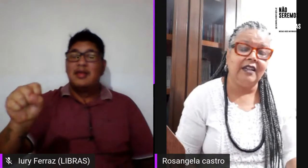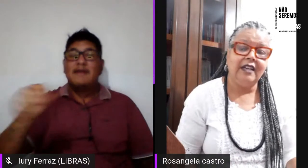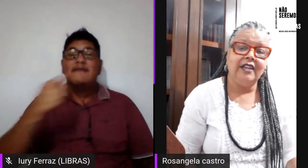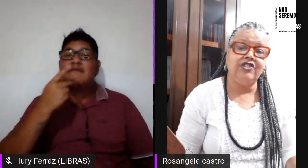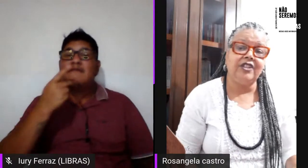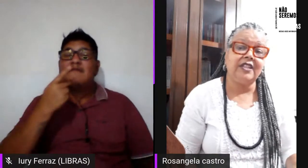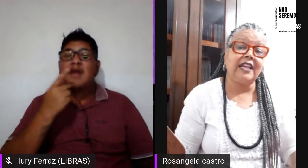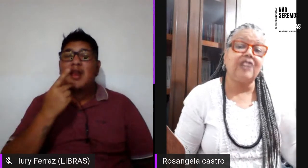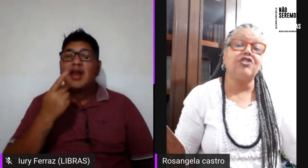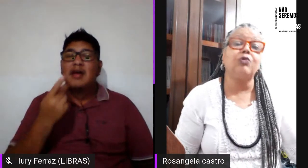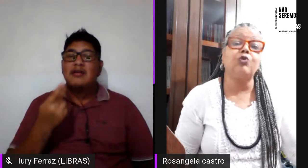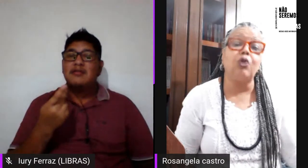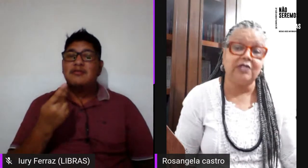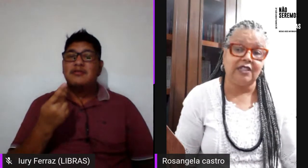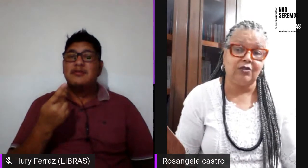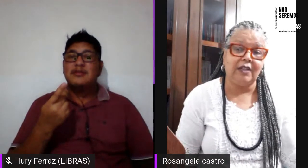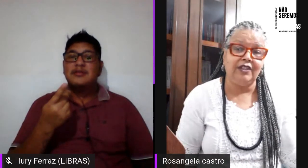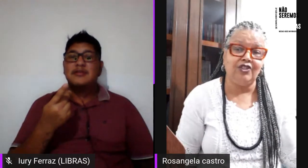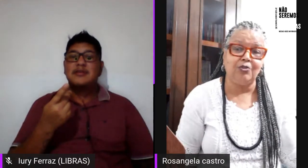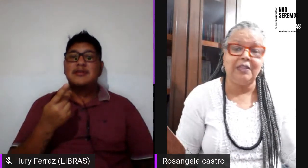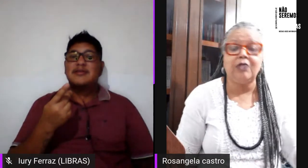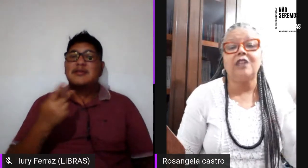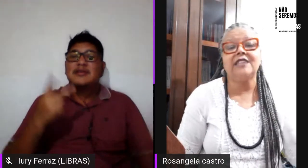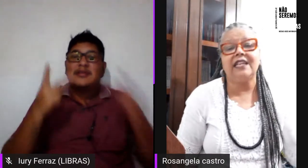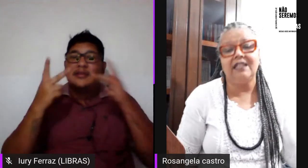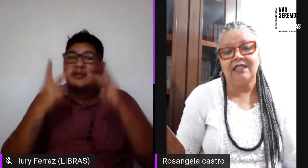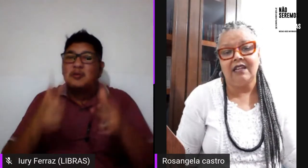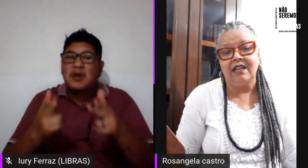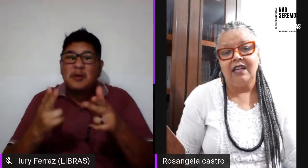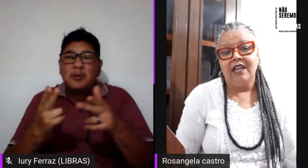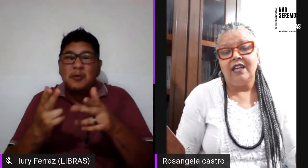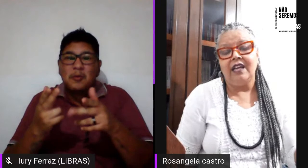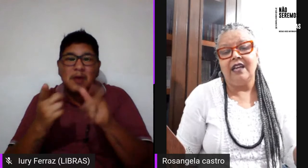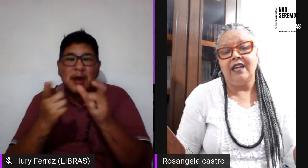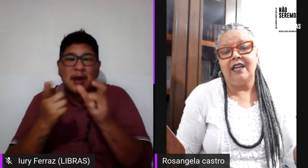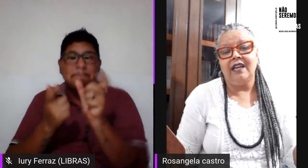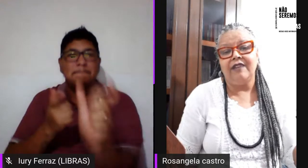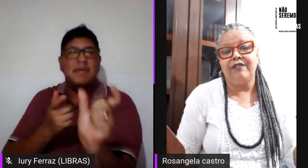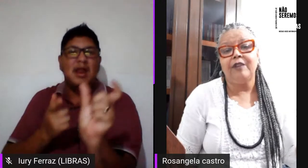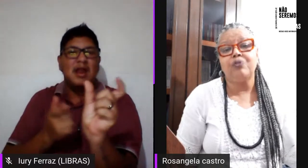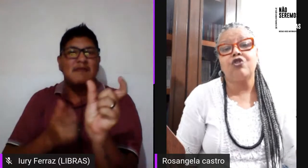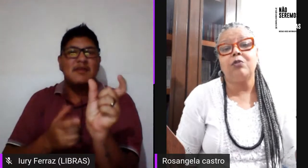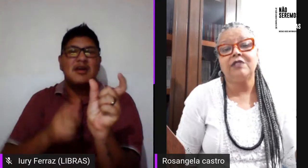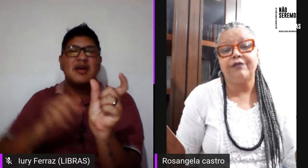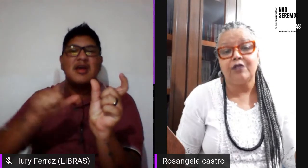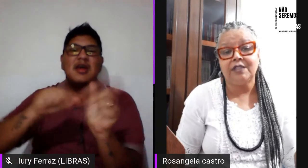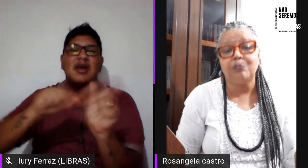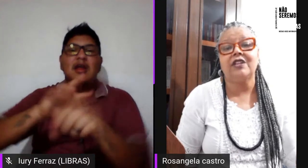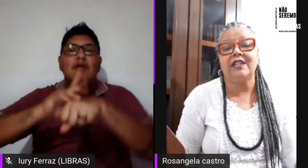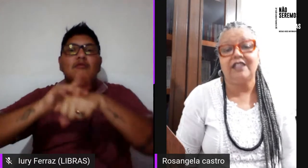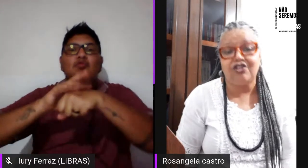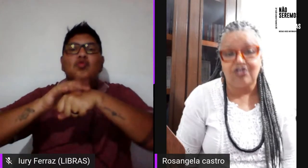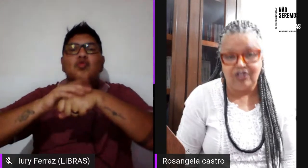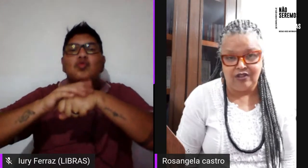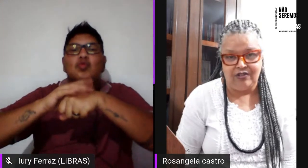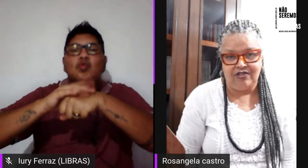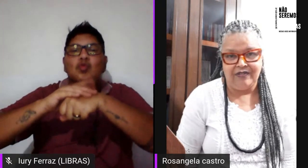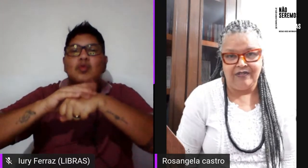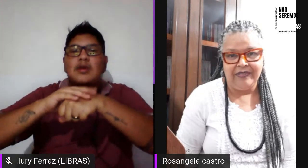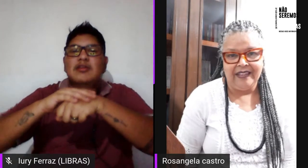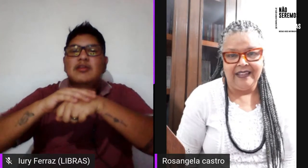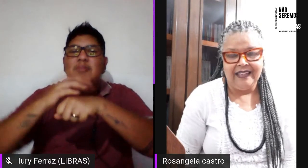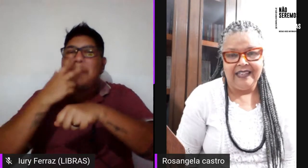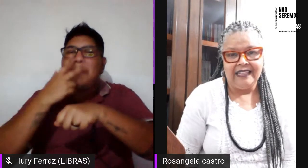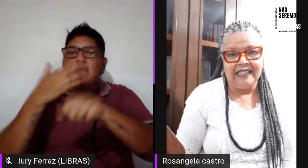disse da questão do homossexualismo. Então, nós ainda vivíamos como se fôssemos clandestinos.